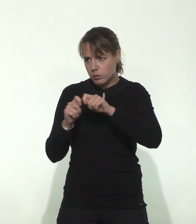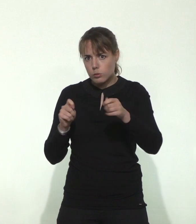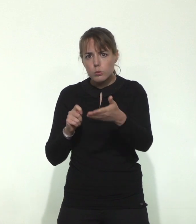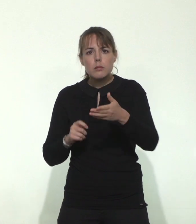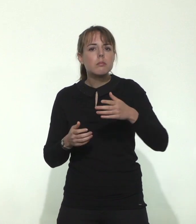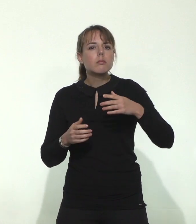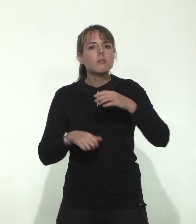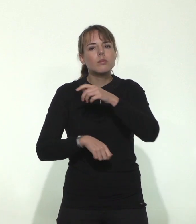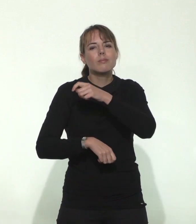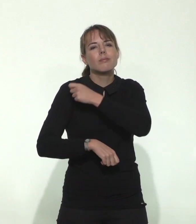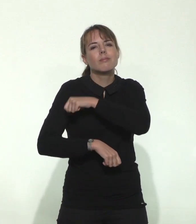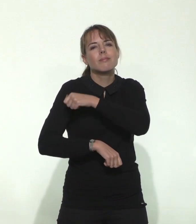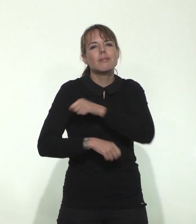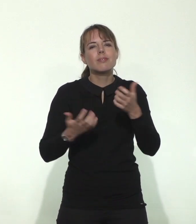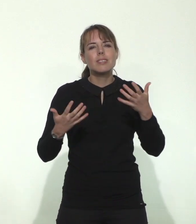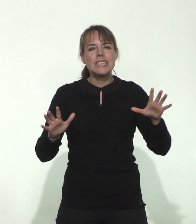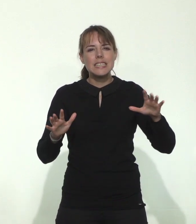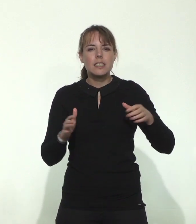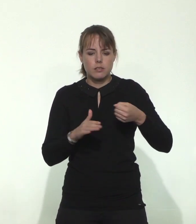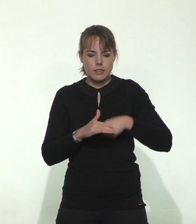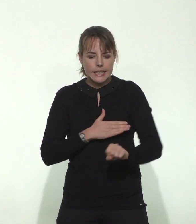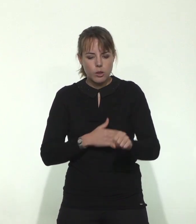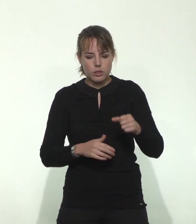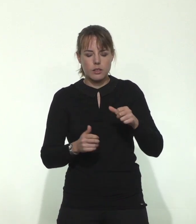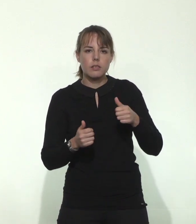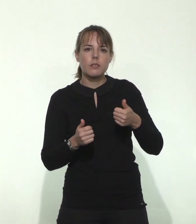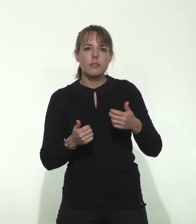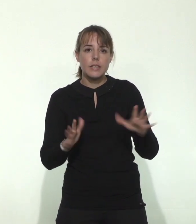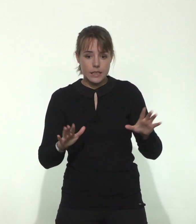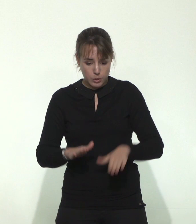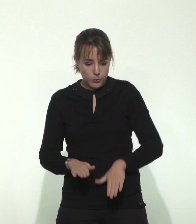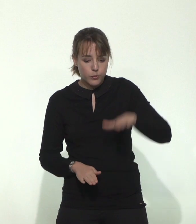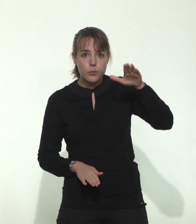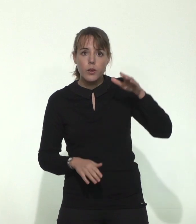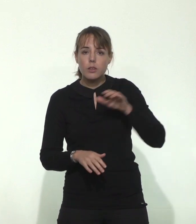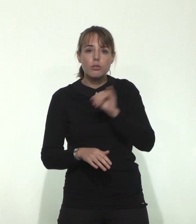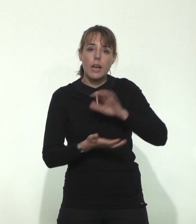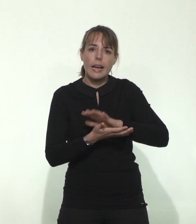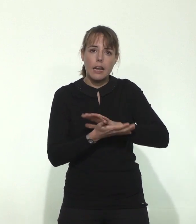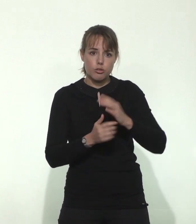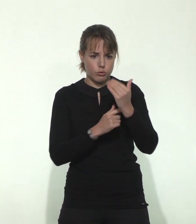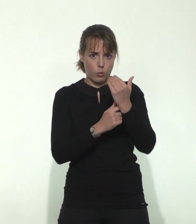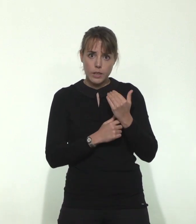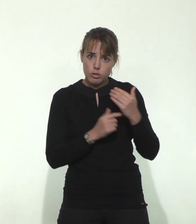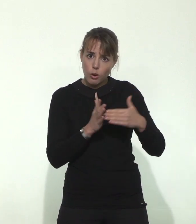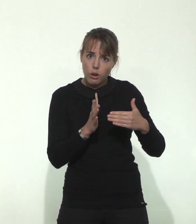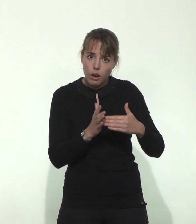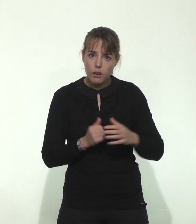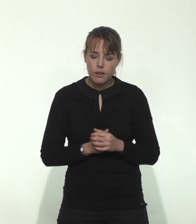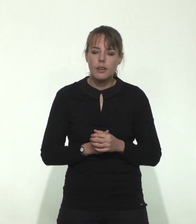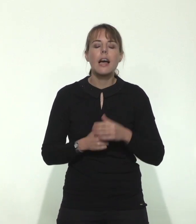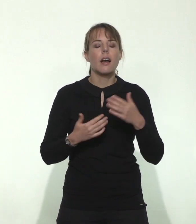être protégé quand on a été vacciné BCG à la naissance ? Alors c'est une hypothèse actuelle. Vous savez que la vaccination BCG, c'est une vaccination